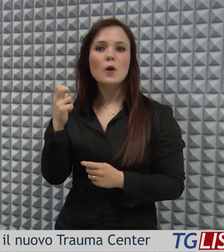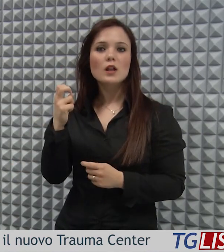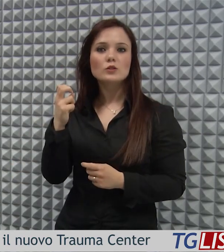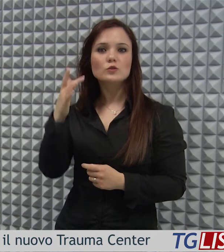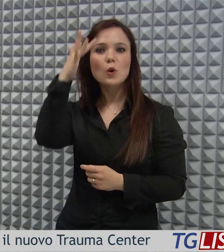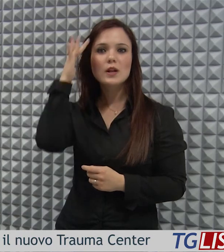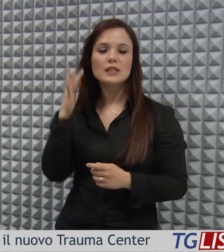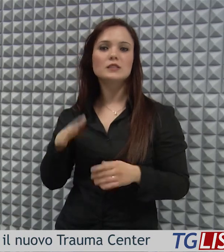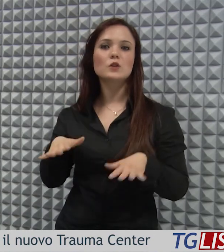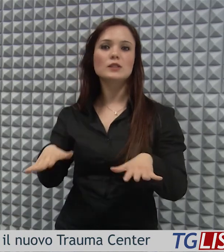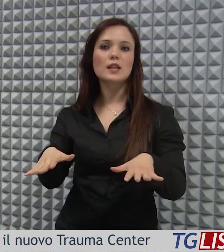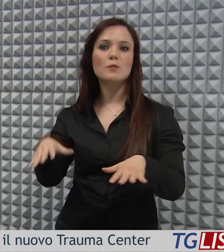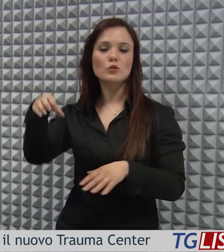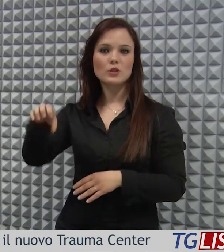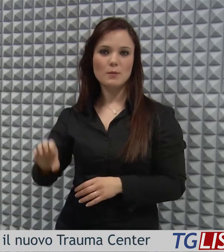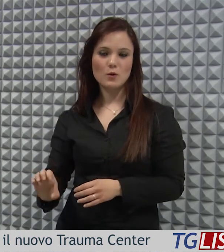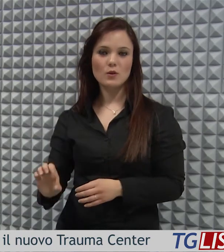del rischio sismico.